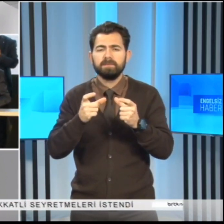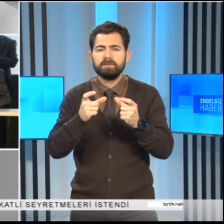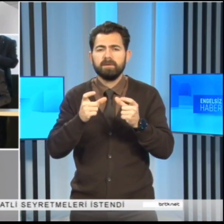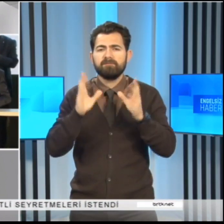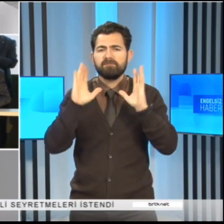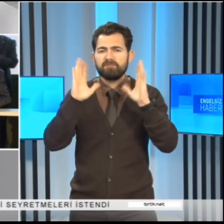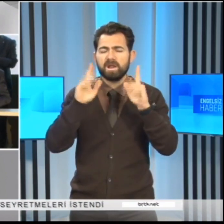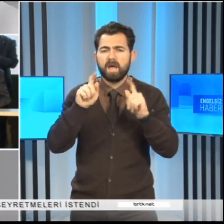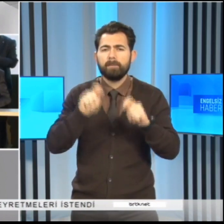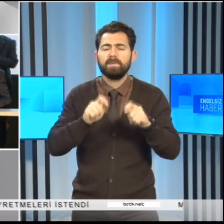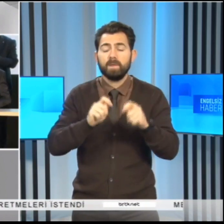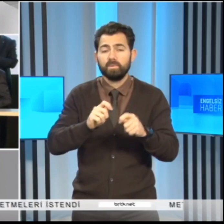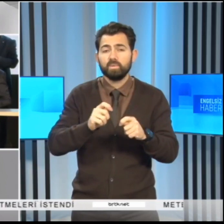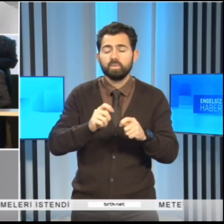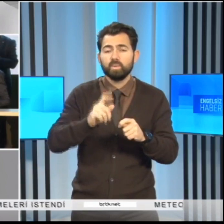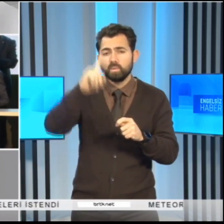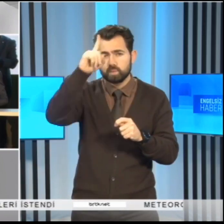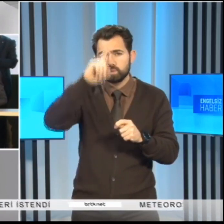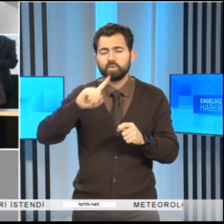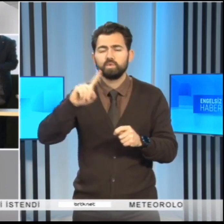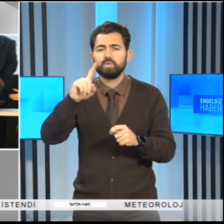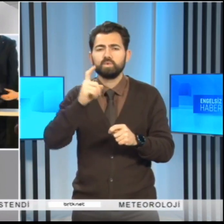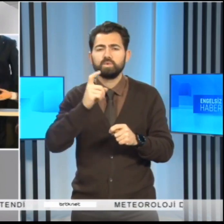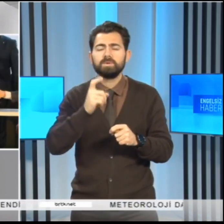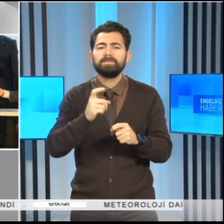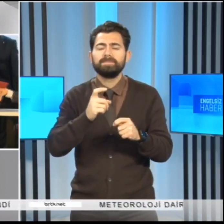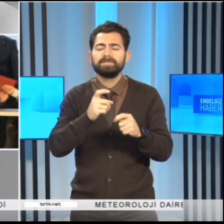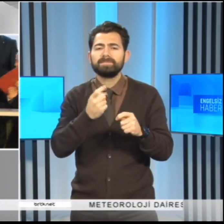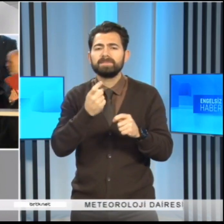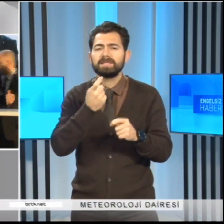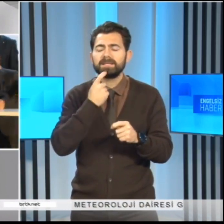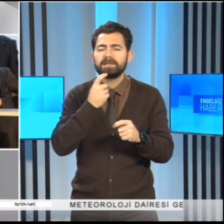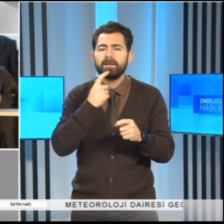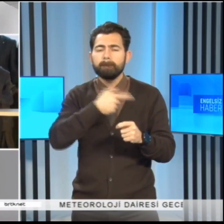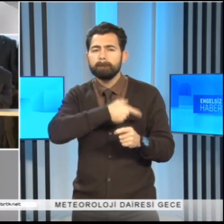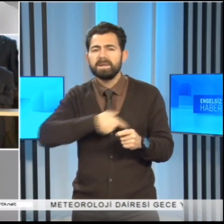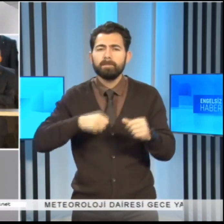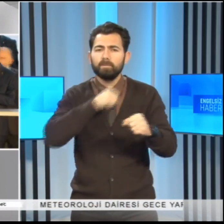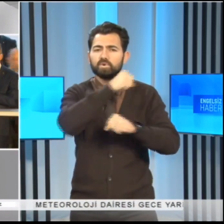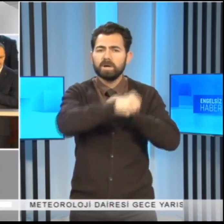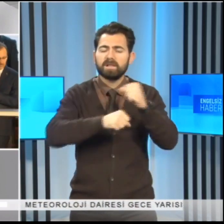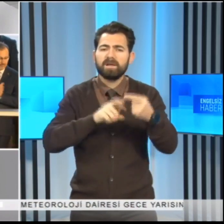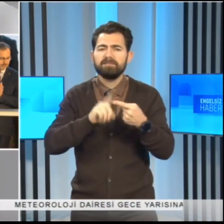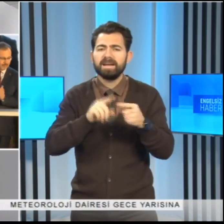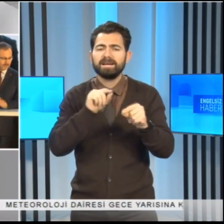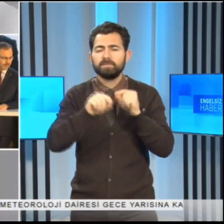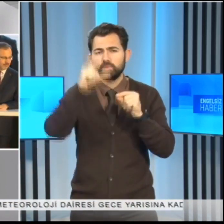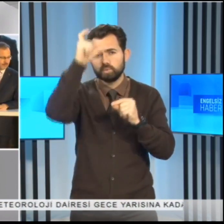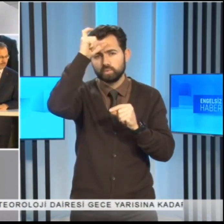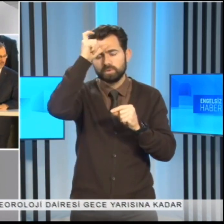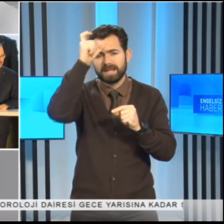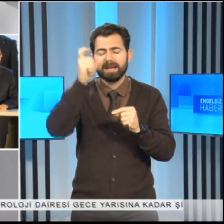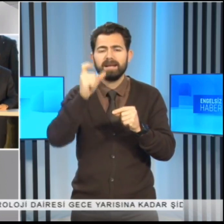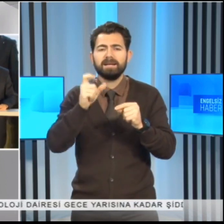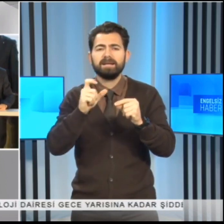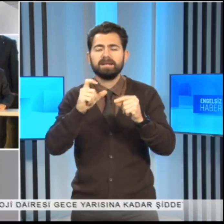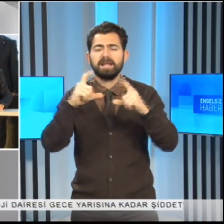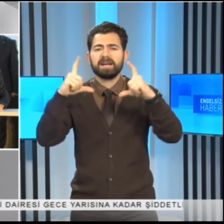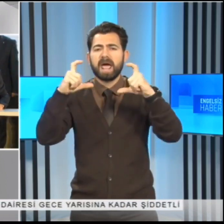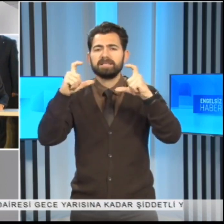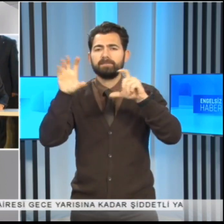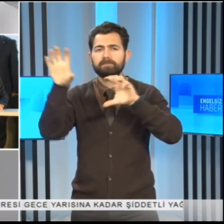100. yılda Milli Mücadele ve Kıbrıs Türkleri sergisi açılışına da katılan